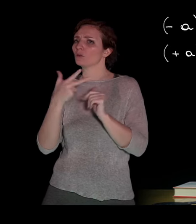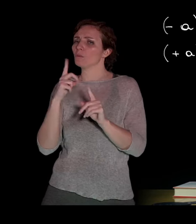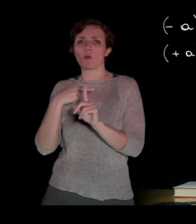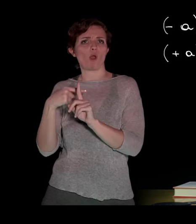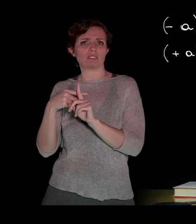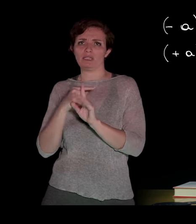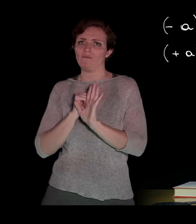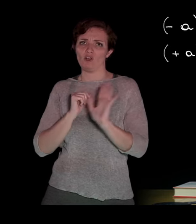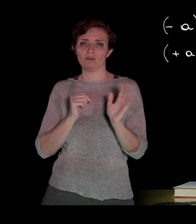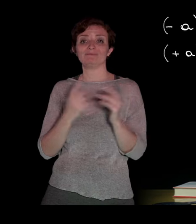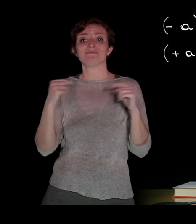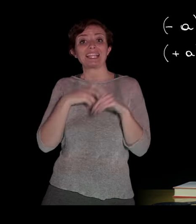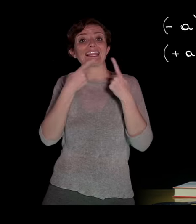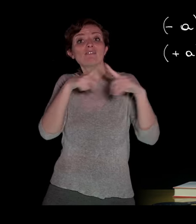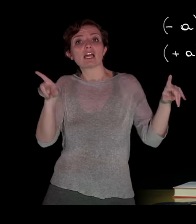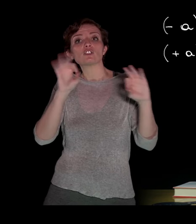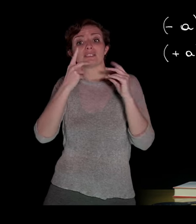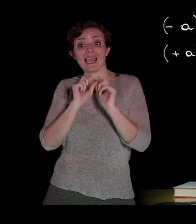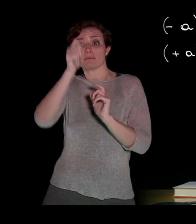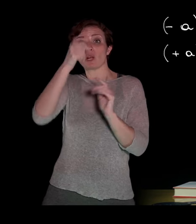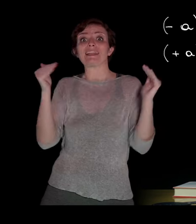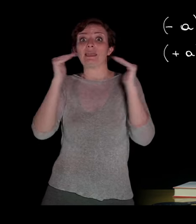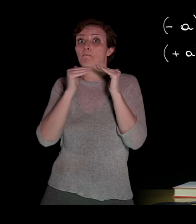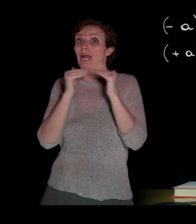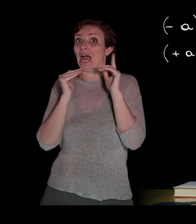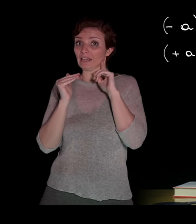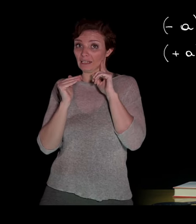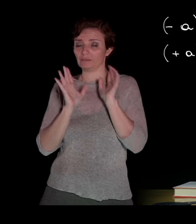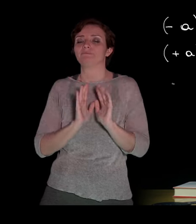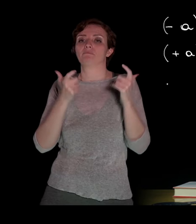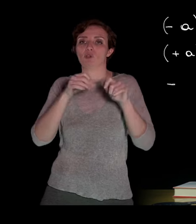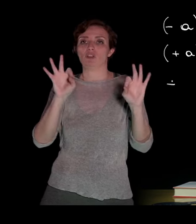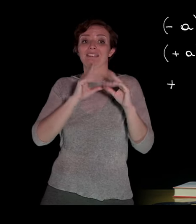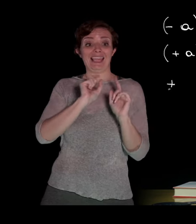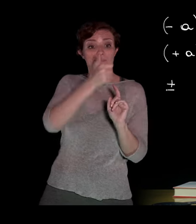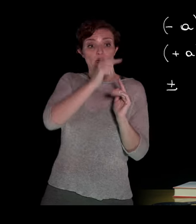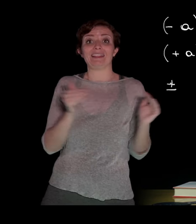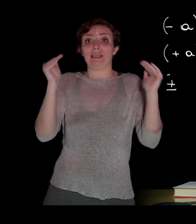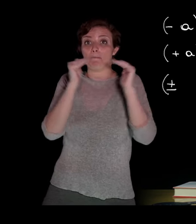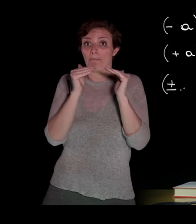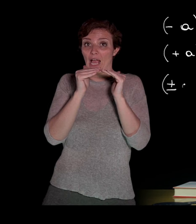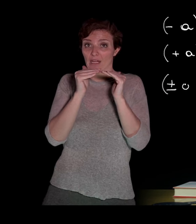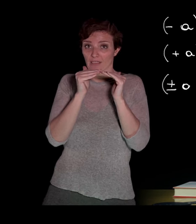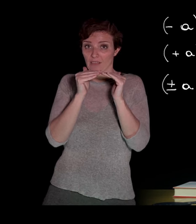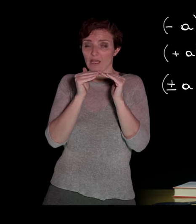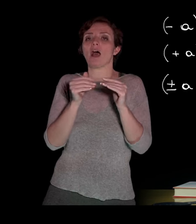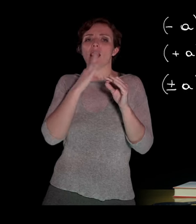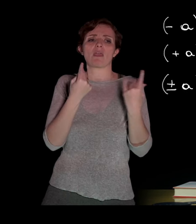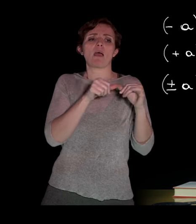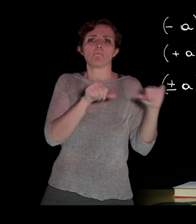invece l'esponente è un numero pari, perché se l'esponente è un numero pari, sia che la base sia positiva o negativa,